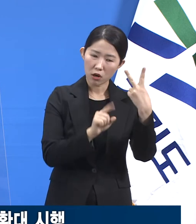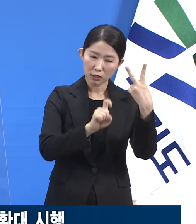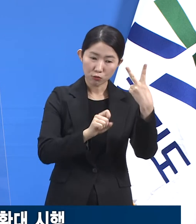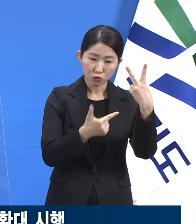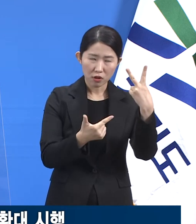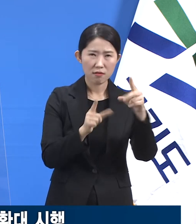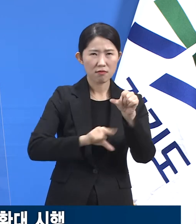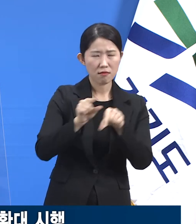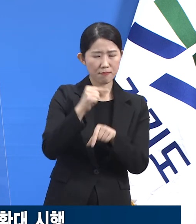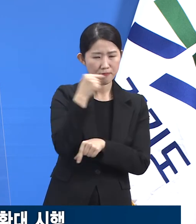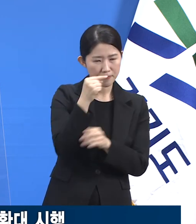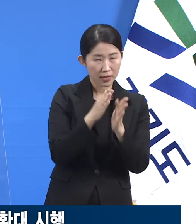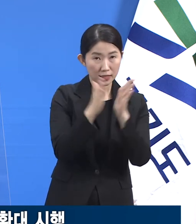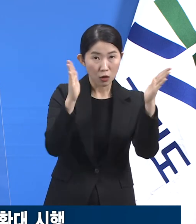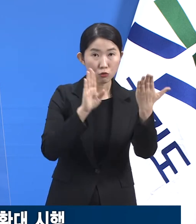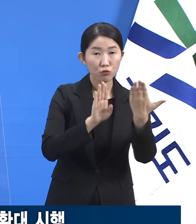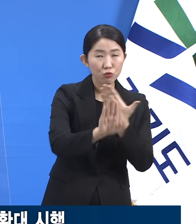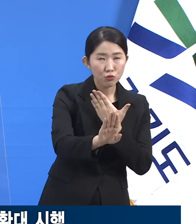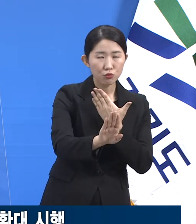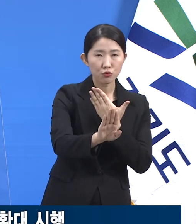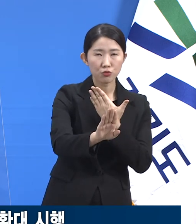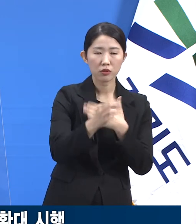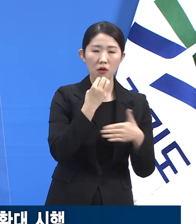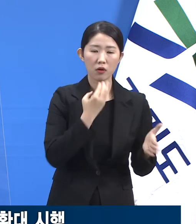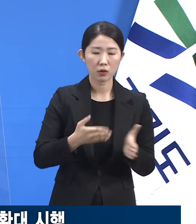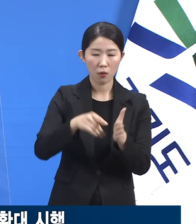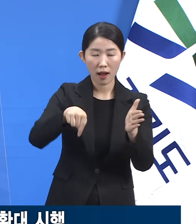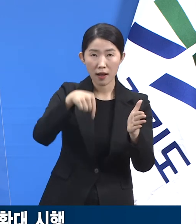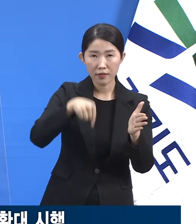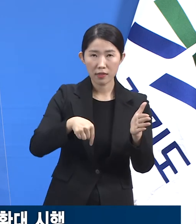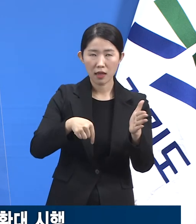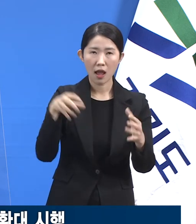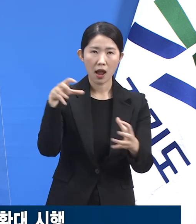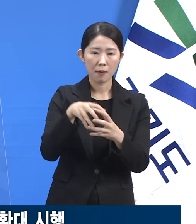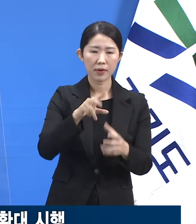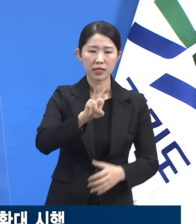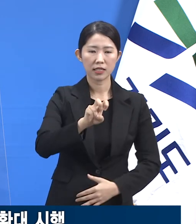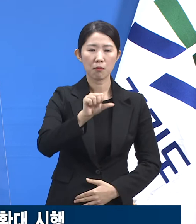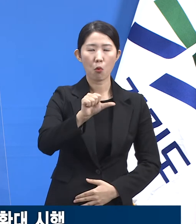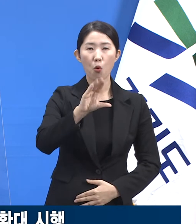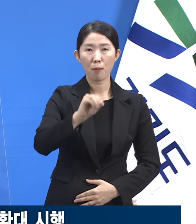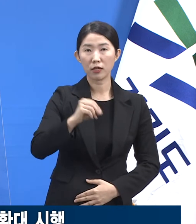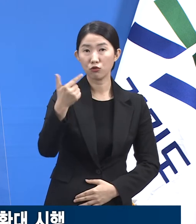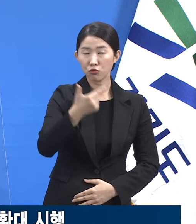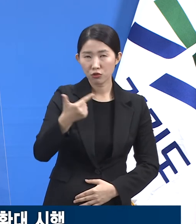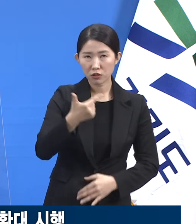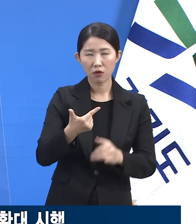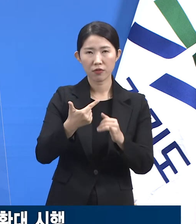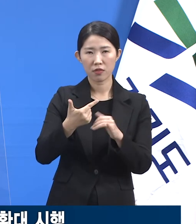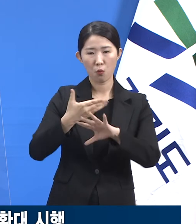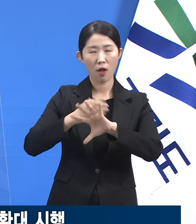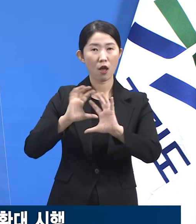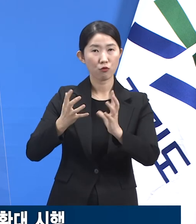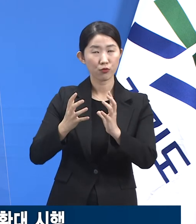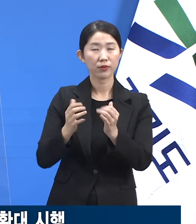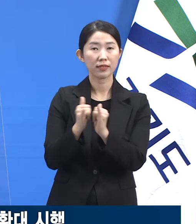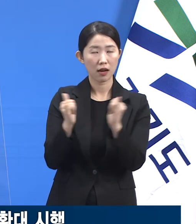동안에 도내에서는 총 25만 6천 540명의 외국인이 검사를 받았고